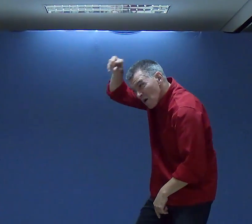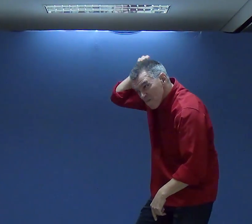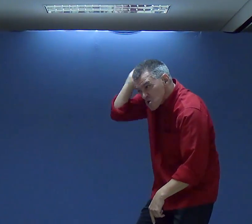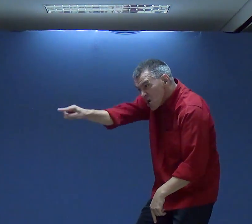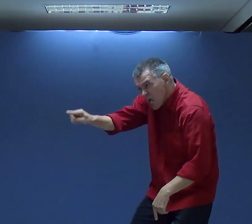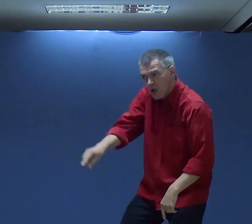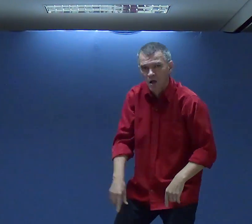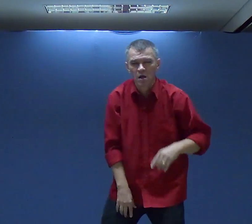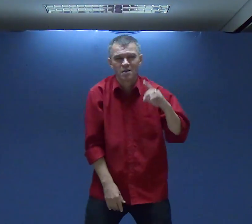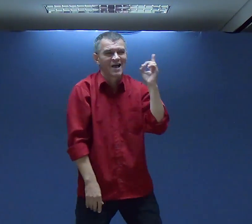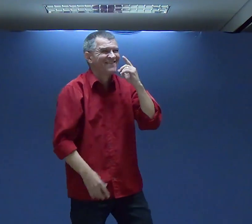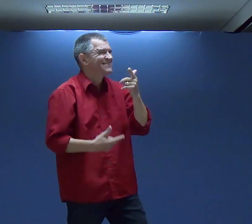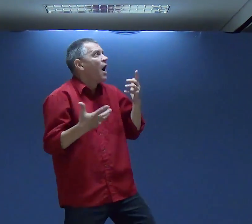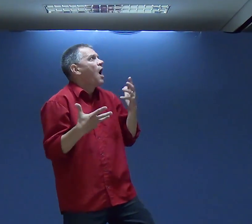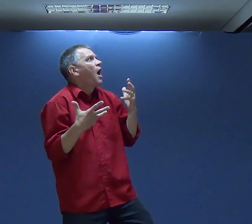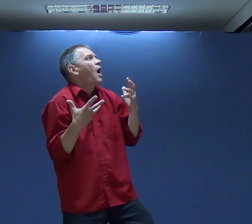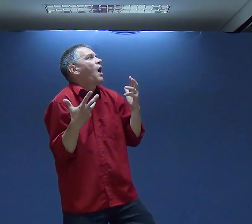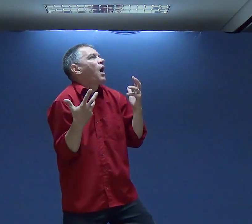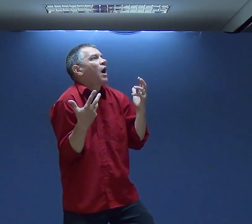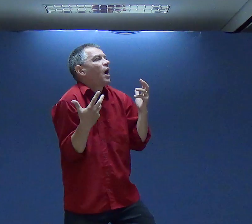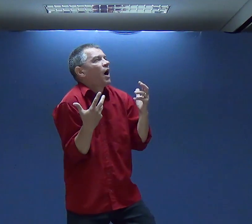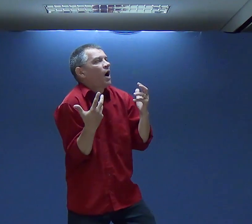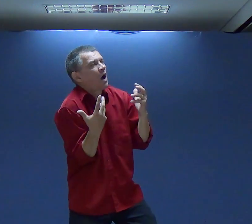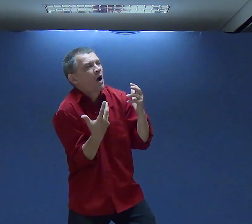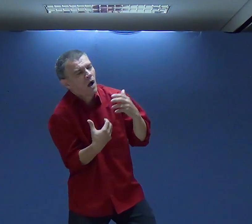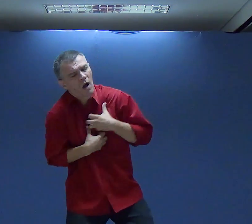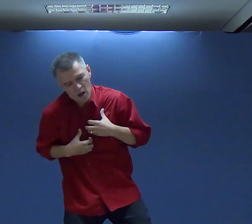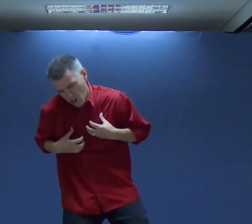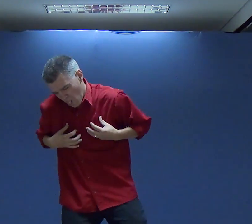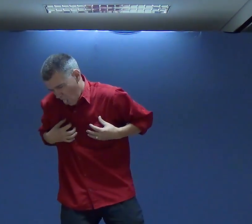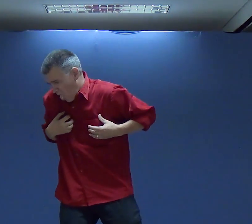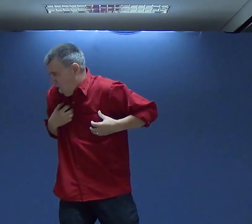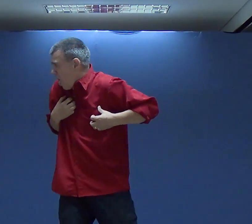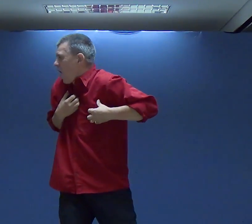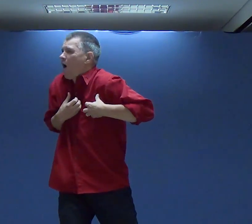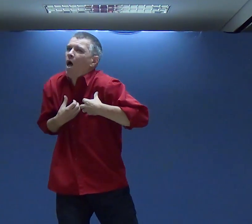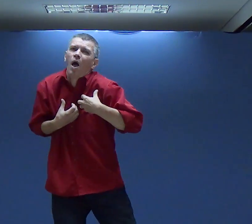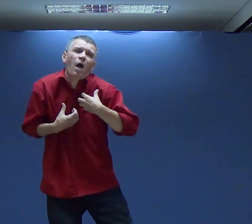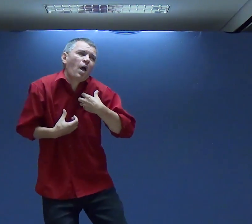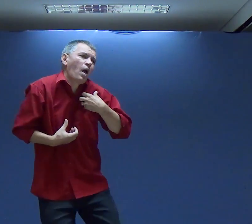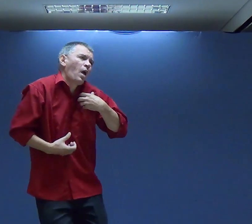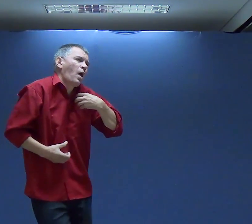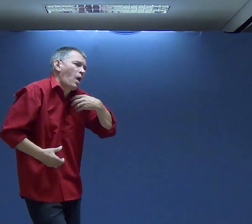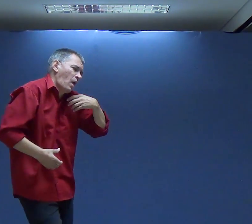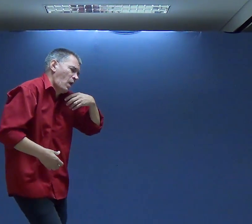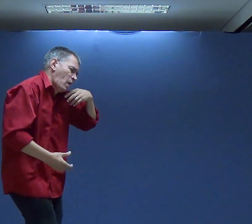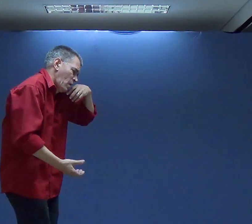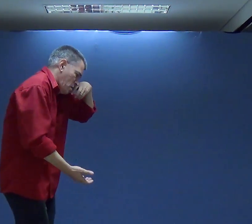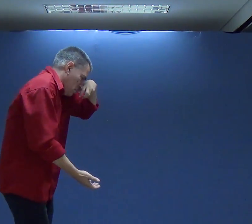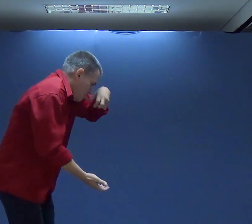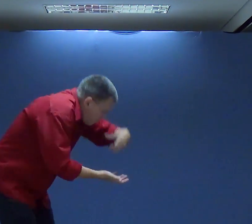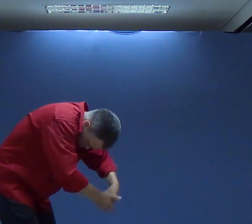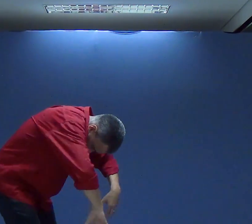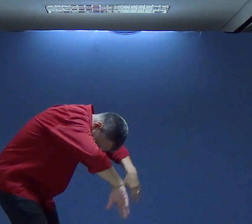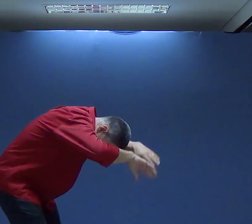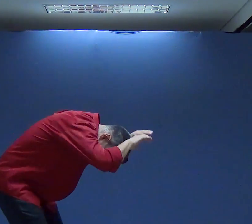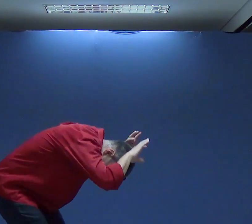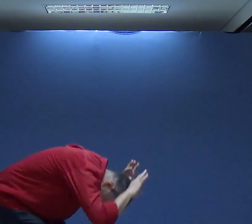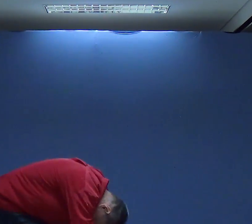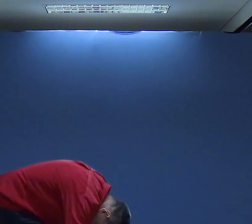Destruiu a vida Pra encobrir O seu pecado Natan Confronta Davi